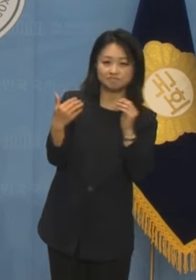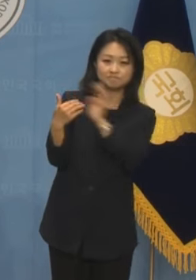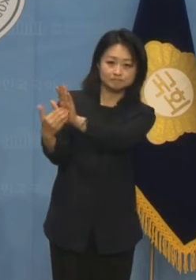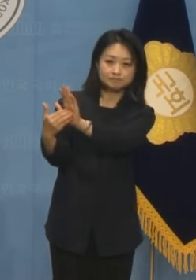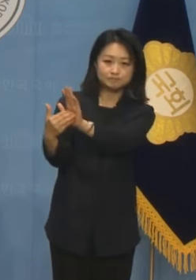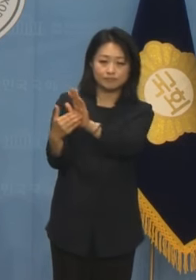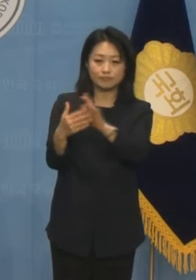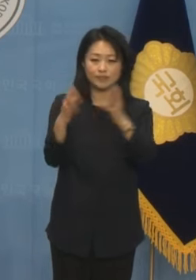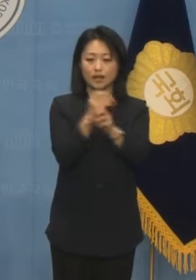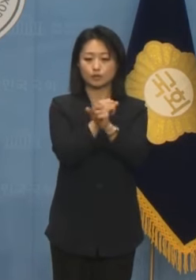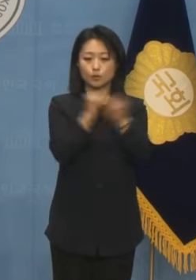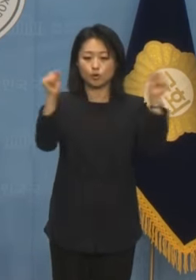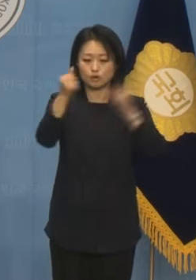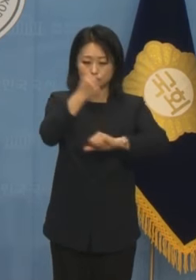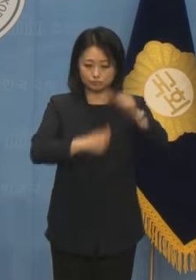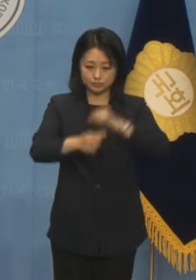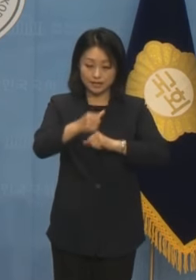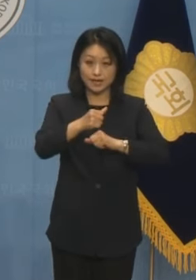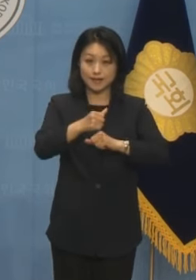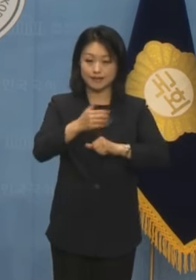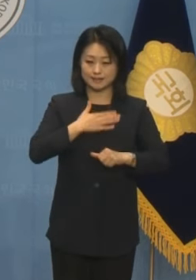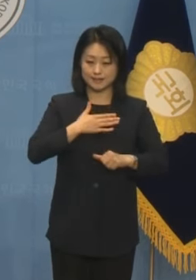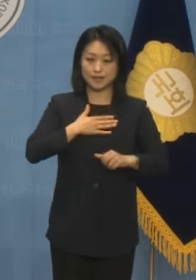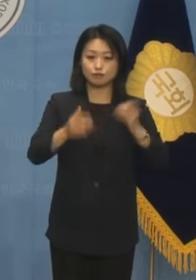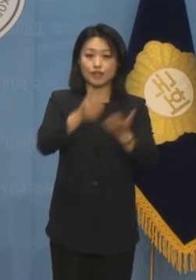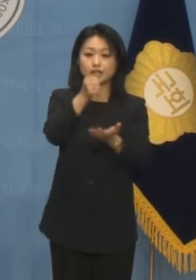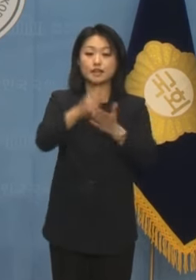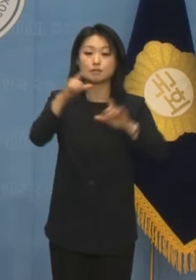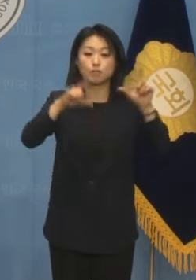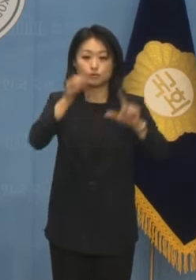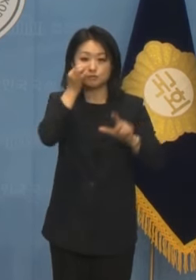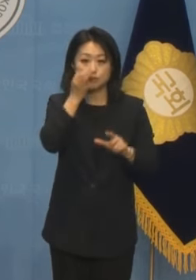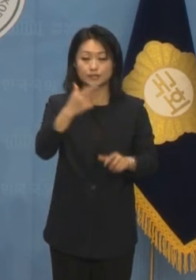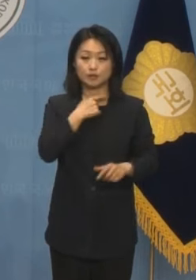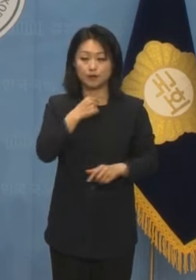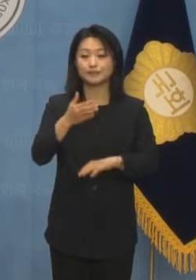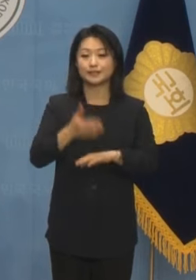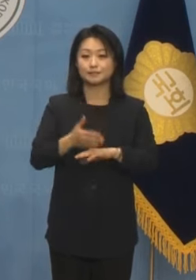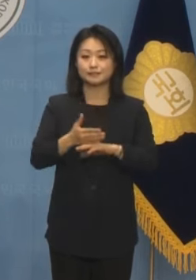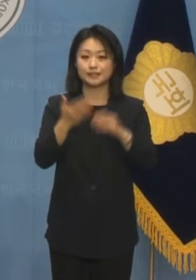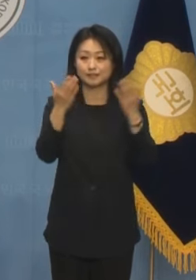후손이 열어갈 국회의장의 모습도 기대해 주시기 바랍니다. 감사합니다.